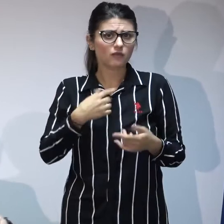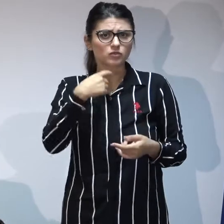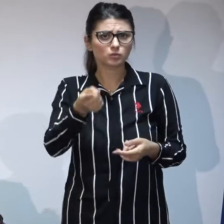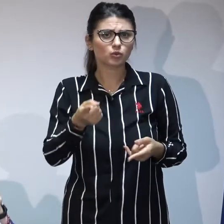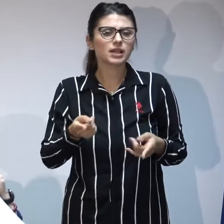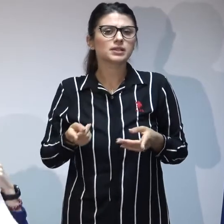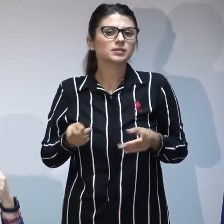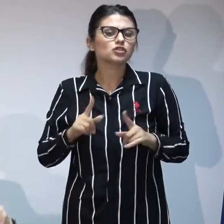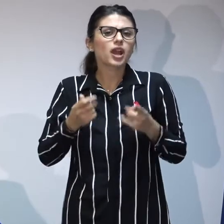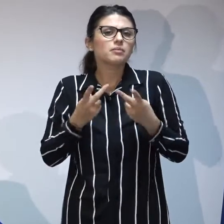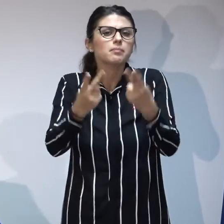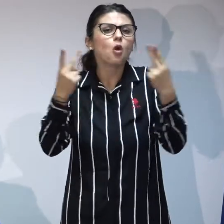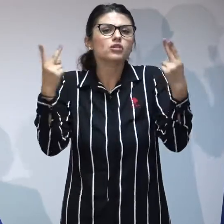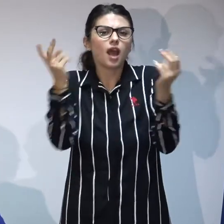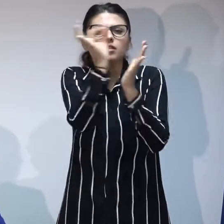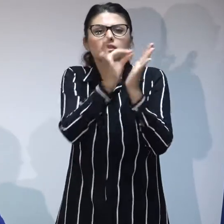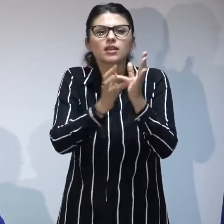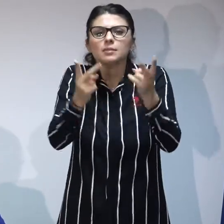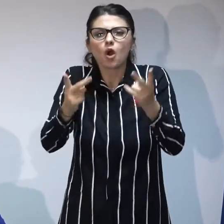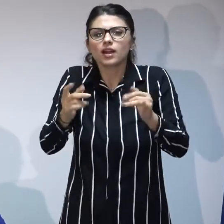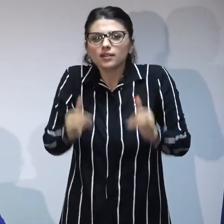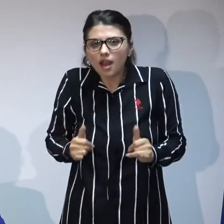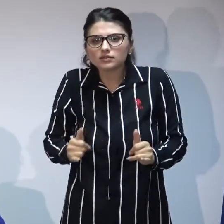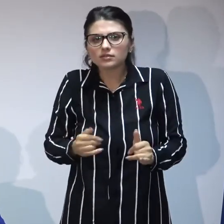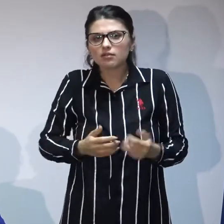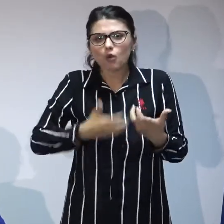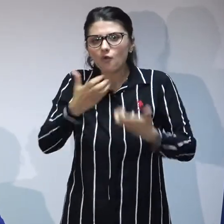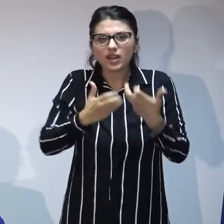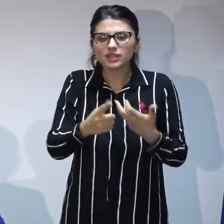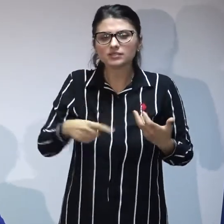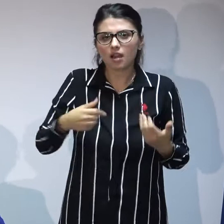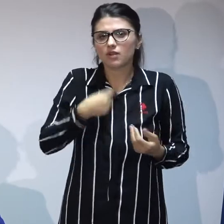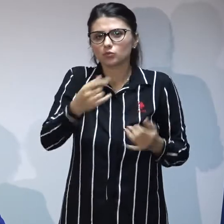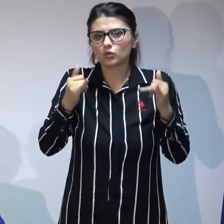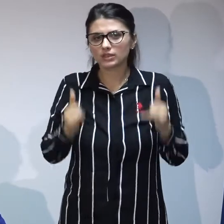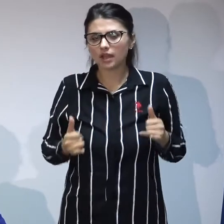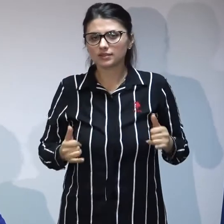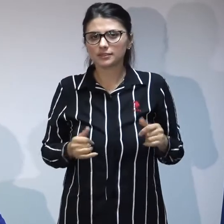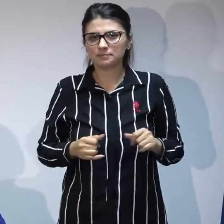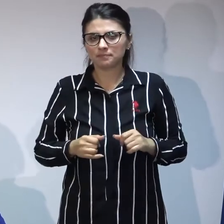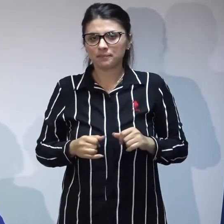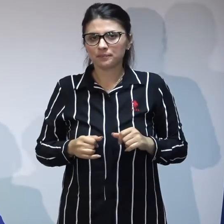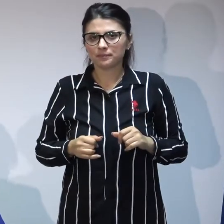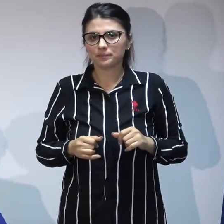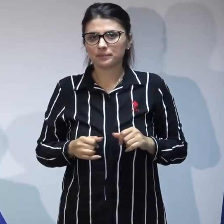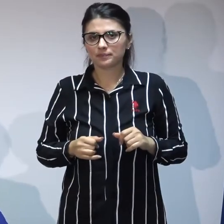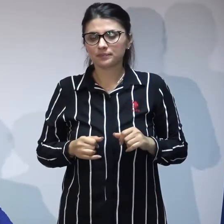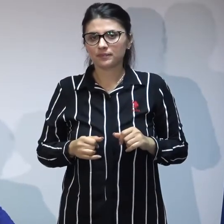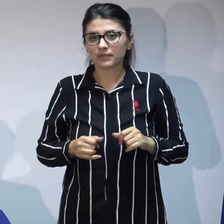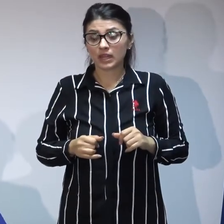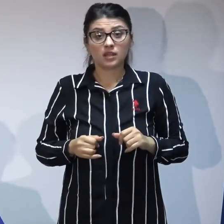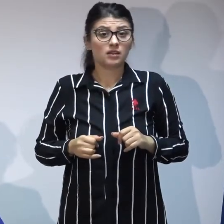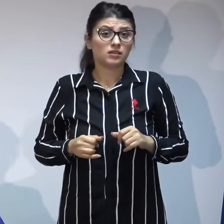principalele aspecte pe care am vrut să vi le împărtășesc astăzi în primul rând că ne aflăm în